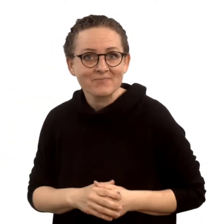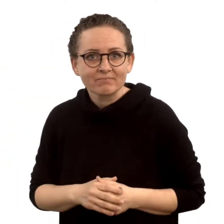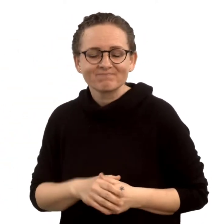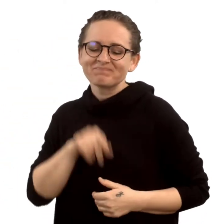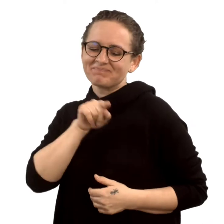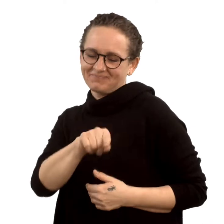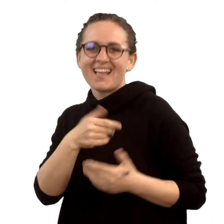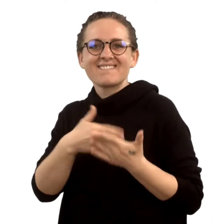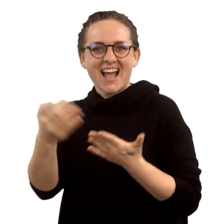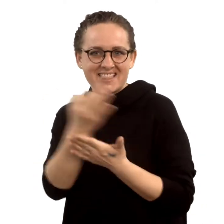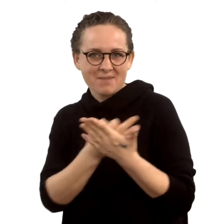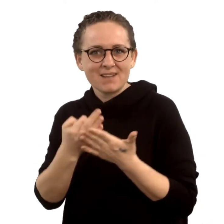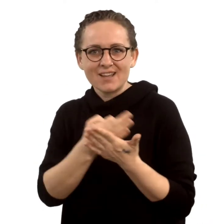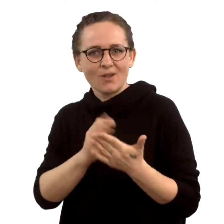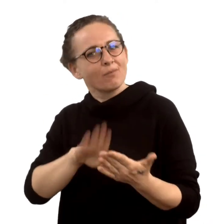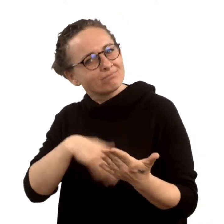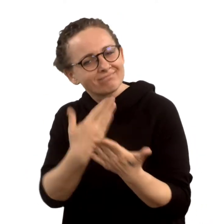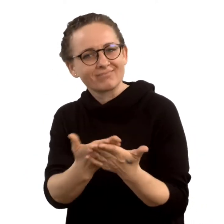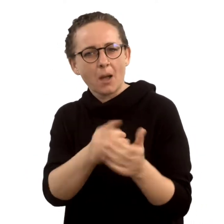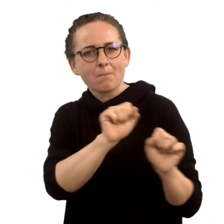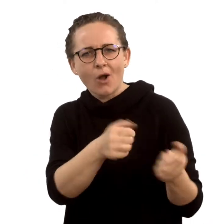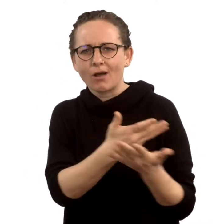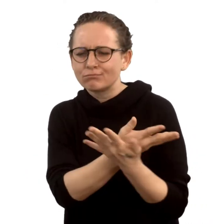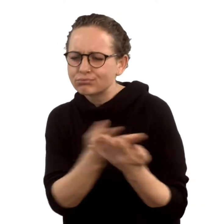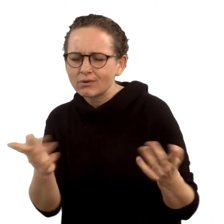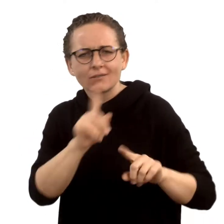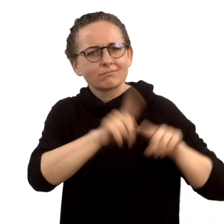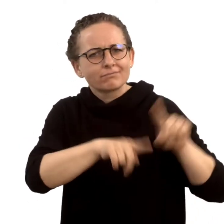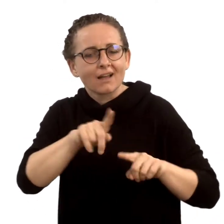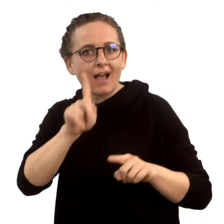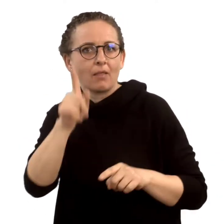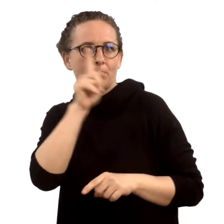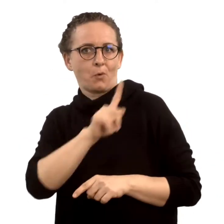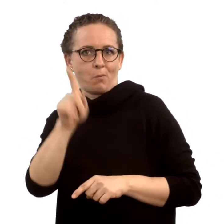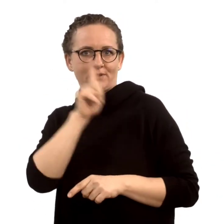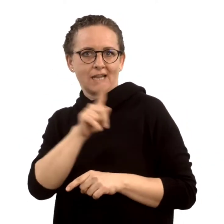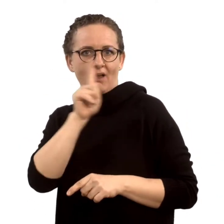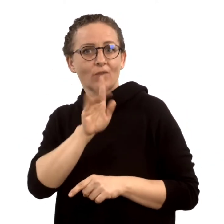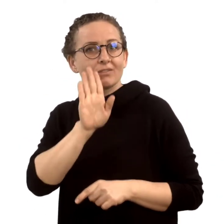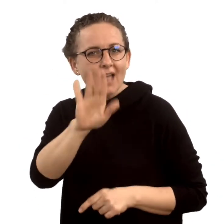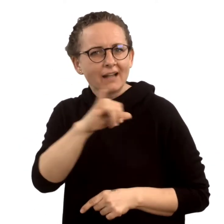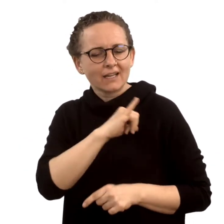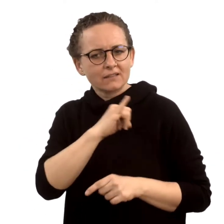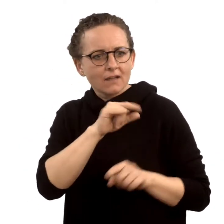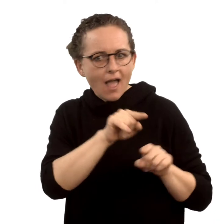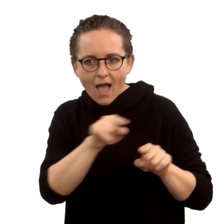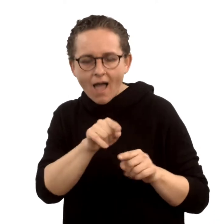Weiterbildung bietet Möglichkeiten, Neues auszuprobieren und persönliche Interessen zu vertiefen.